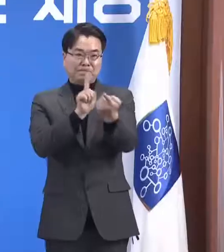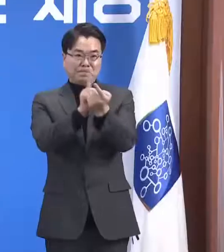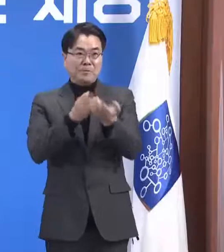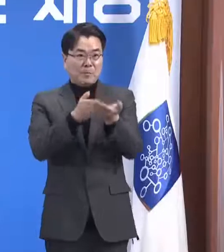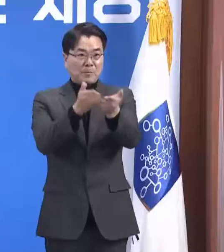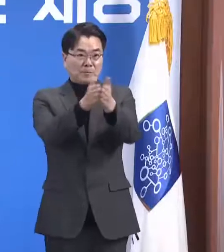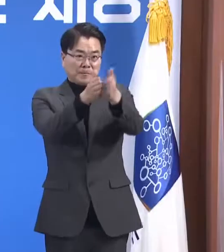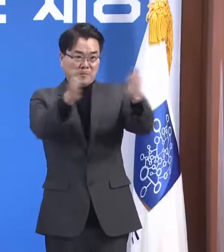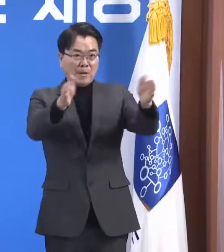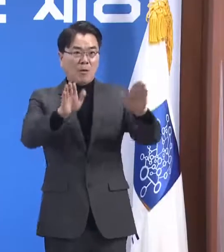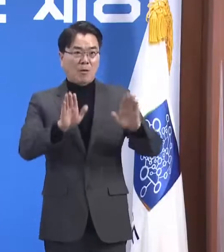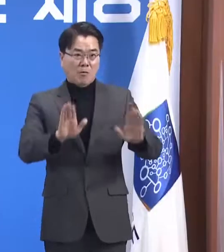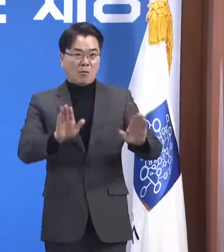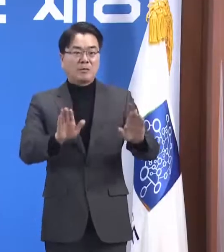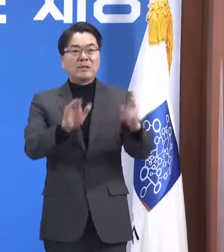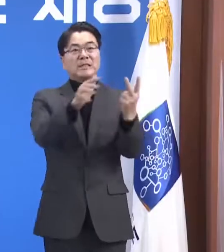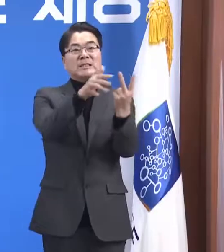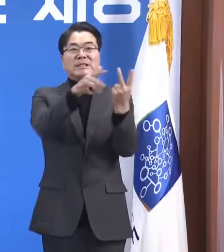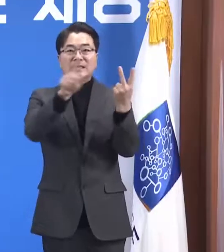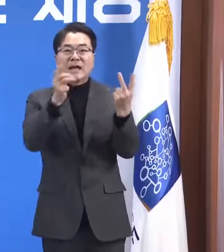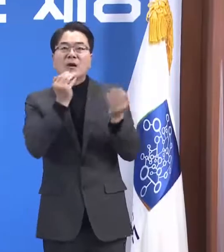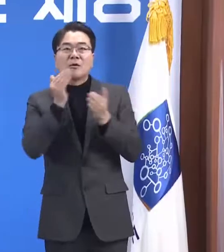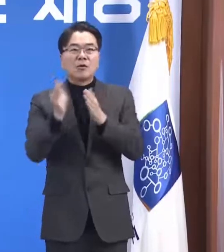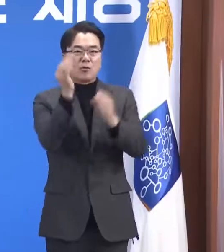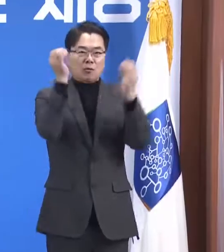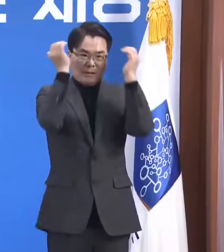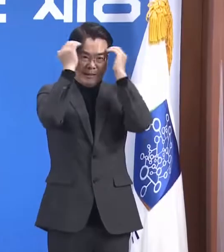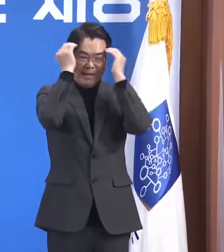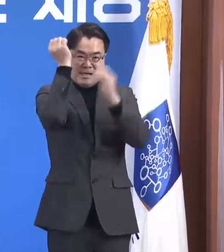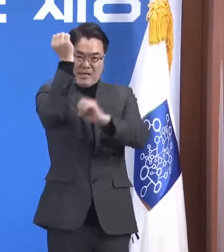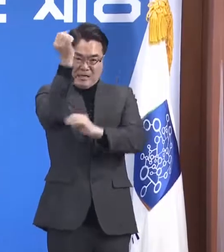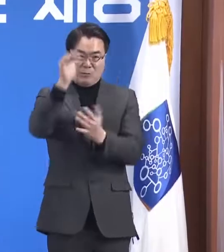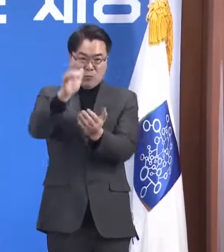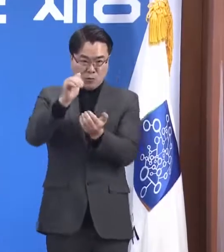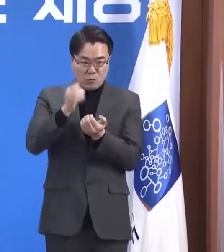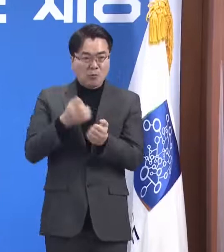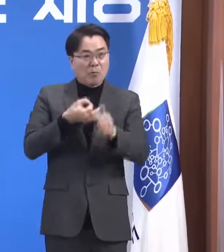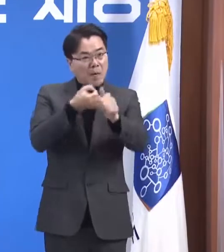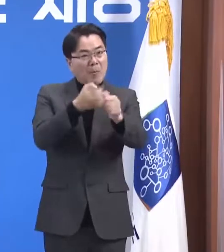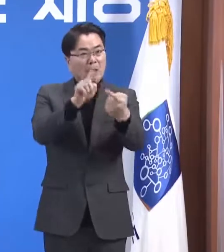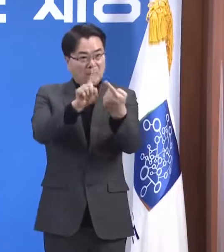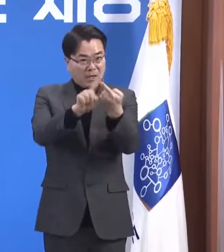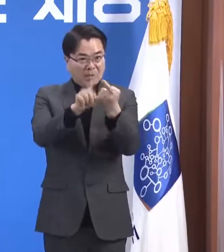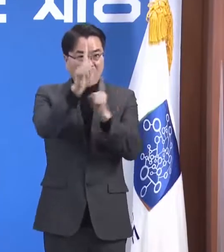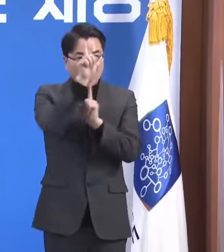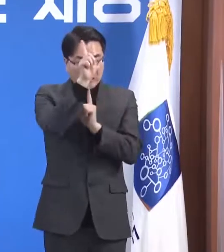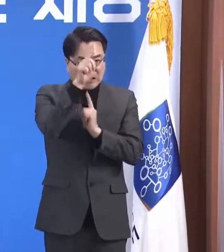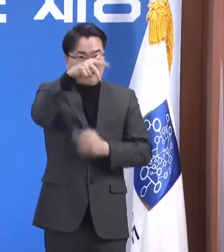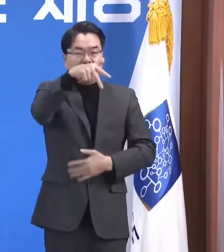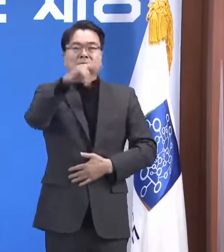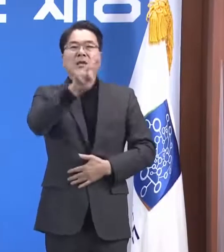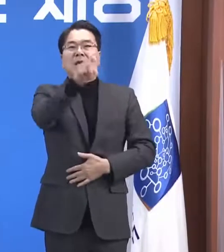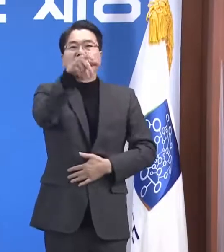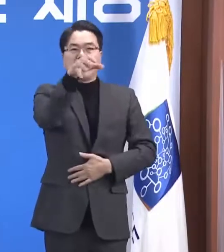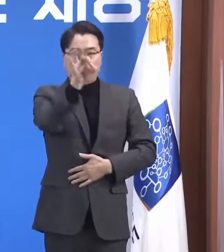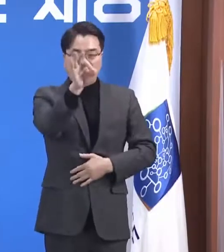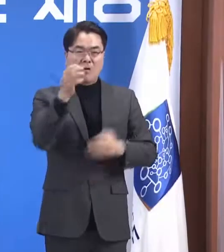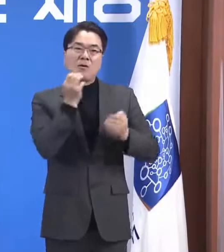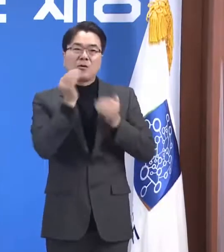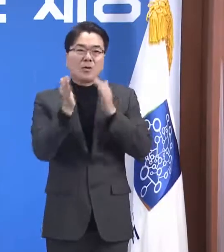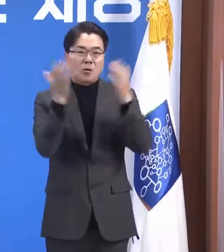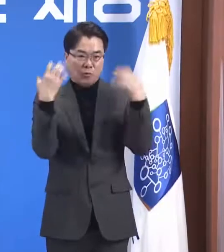오늘은 제2차 경기도 재난기본소득 지급방법에 대하여 이재명 경기도지사께서 말씀드리겠습니다.